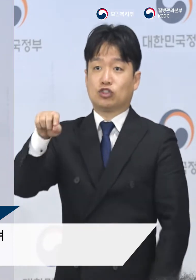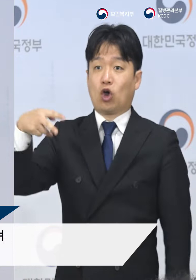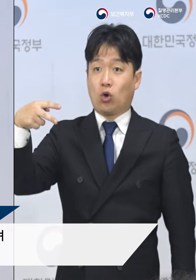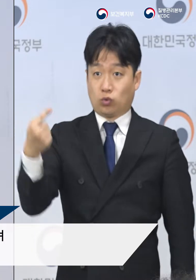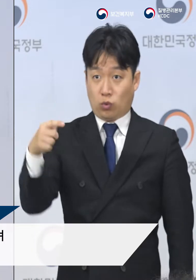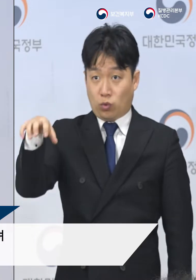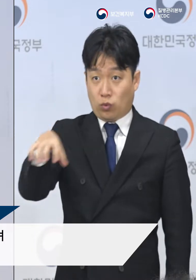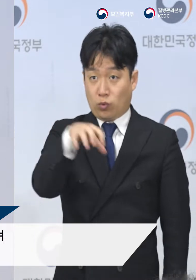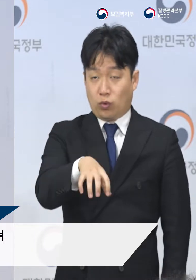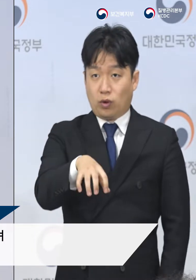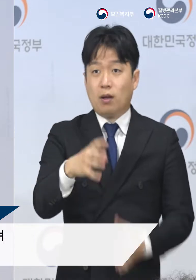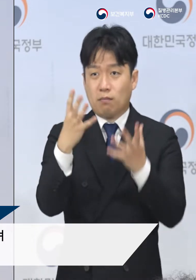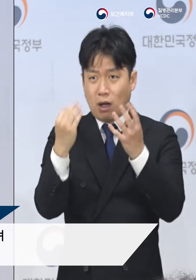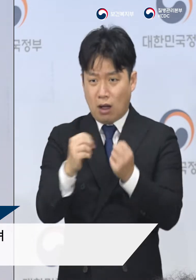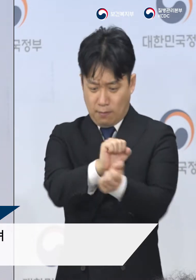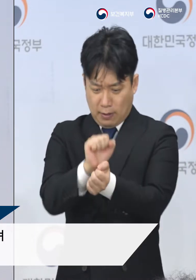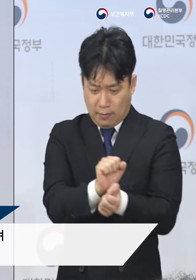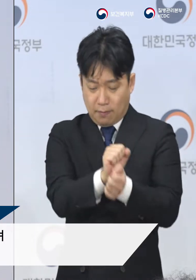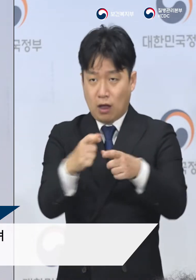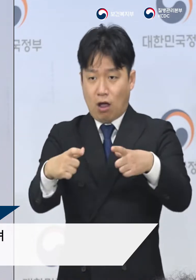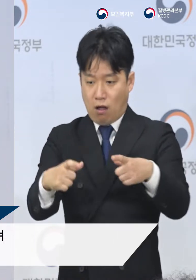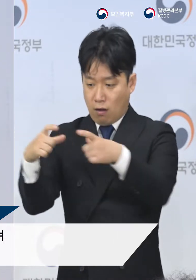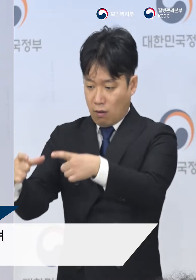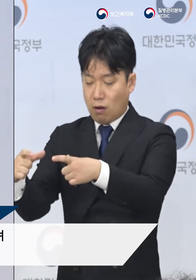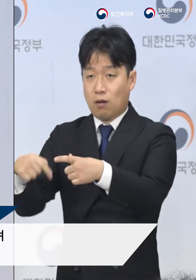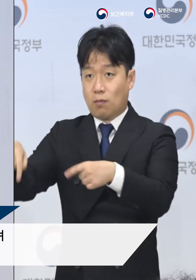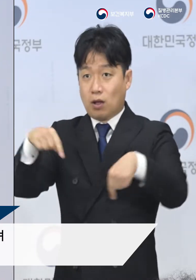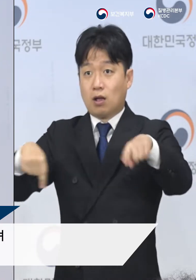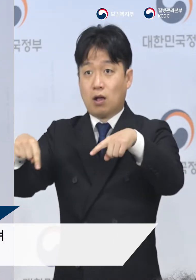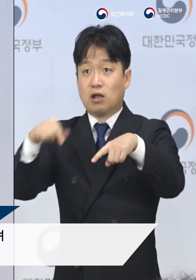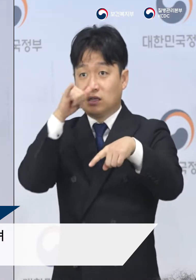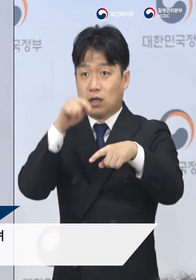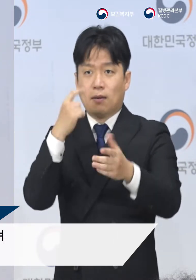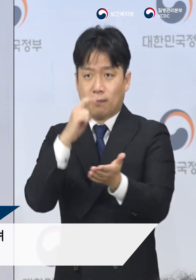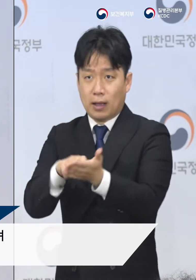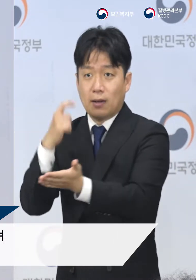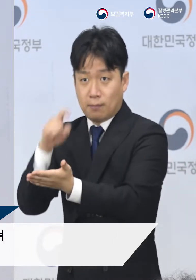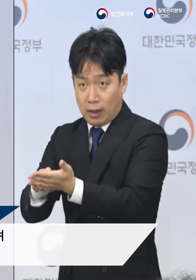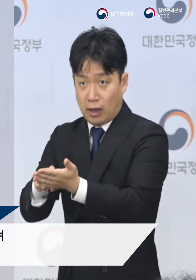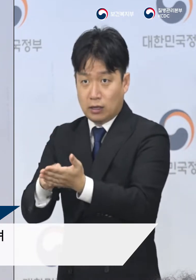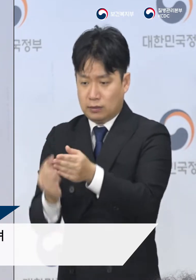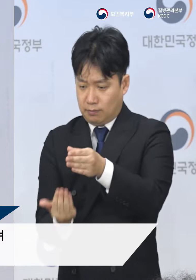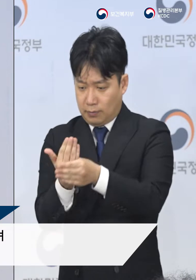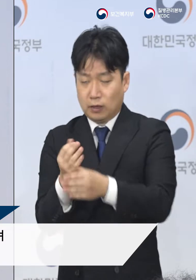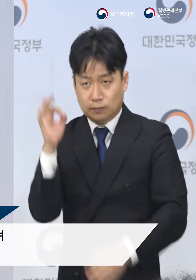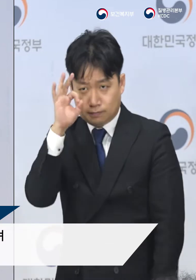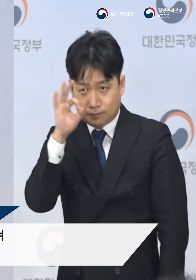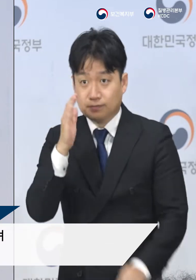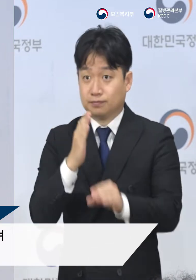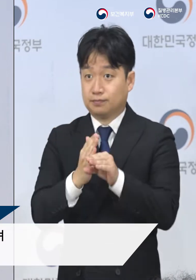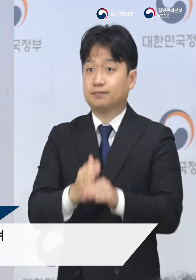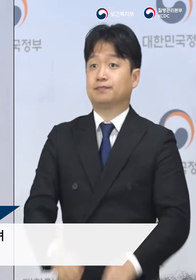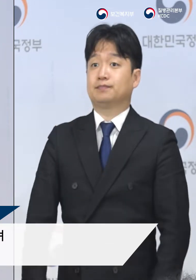청도에서 다수의 확진 환자들을 발견하며 역학조사를 계속 진행하고 있습니다.